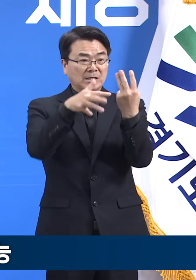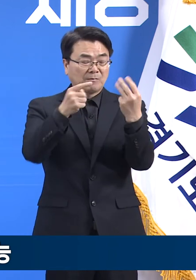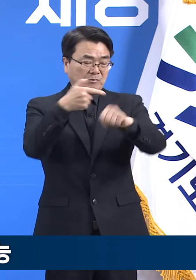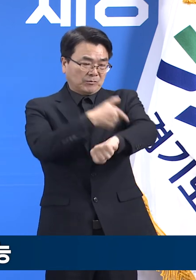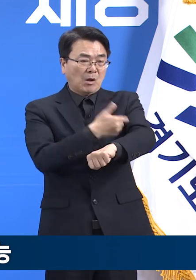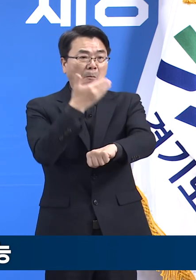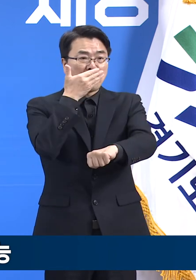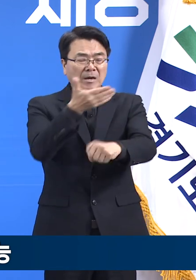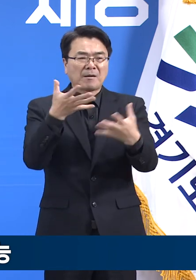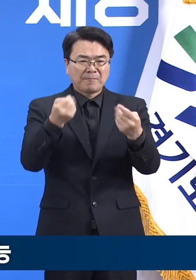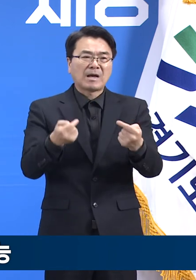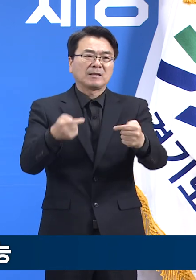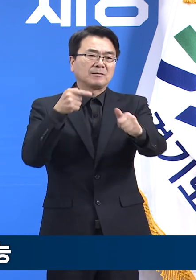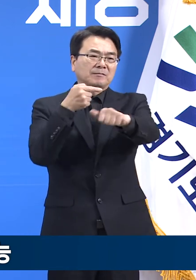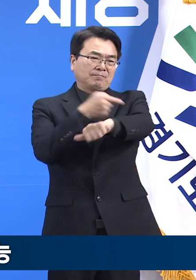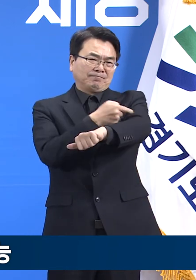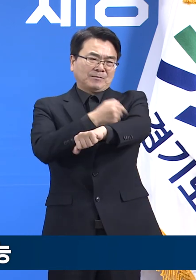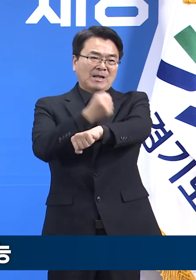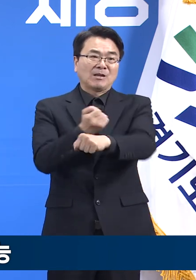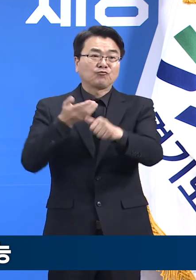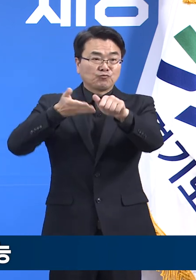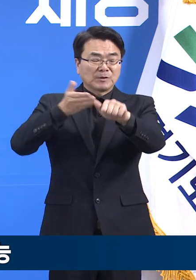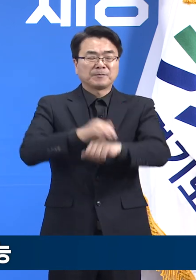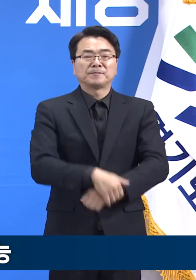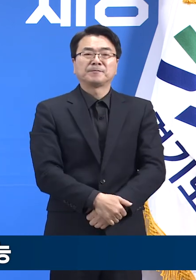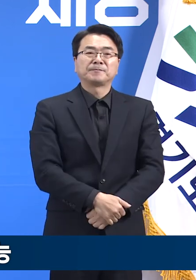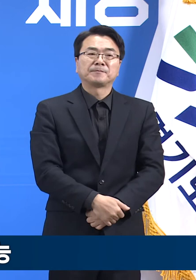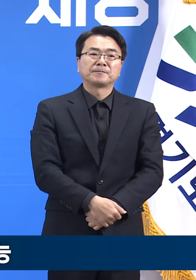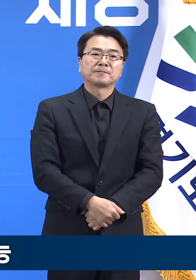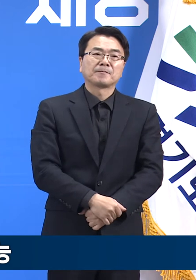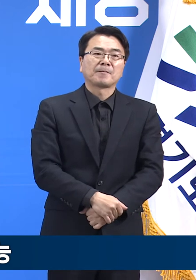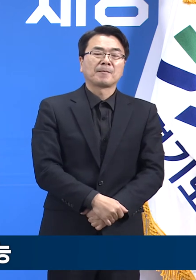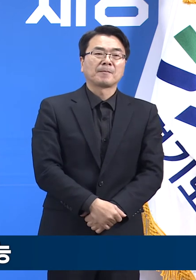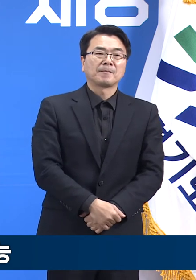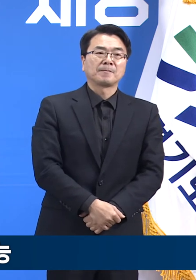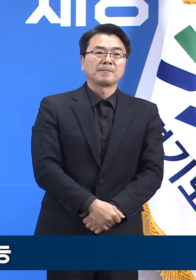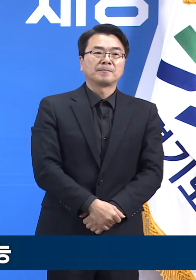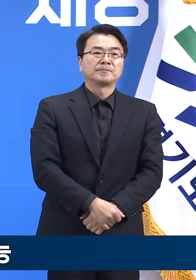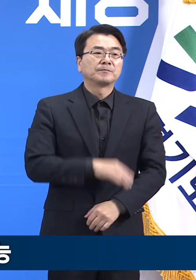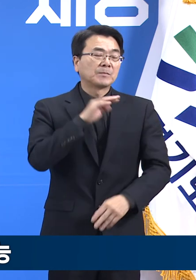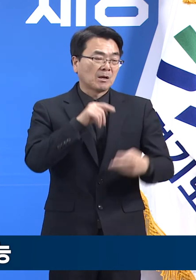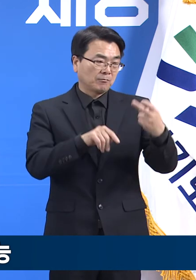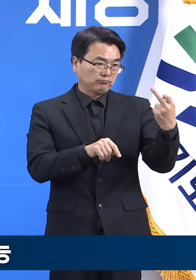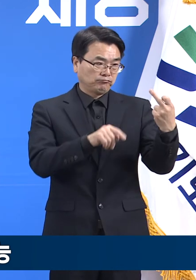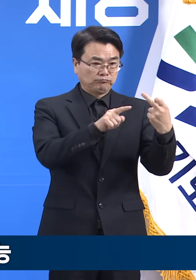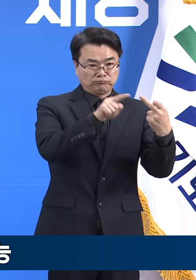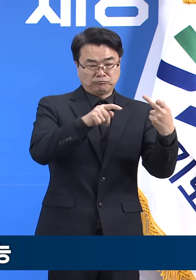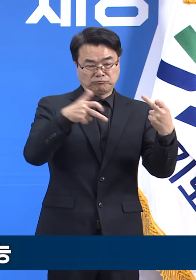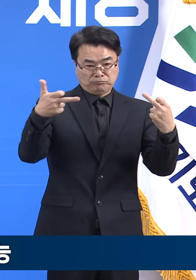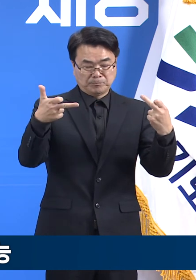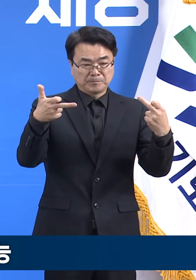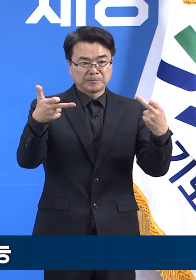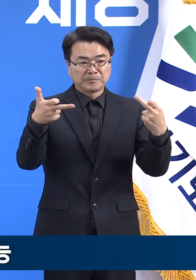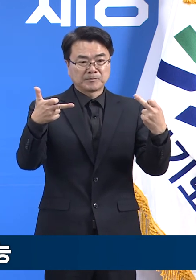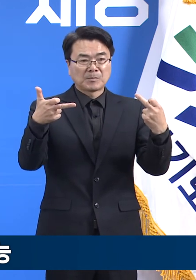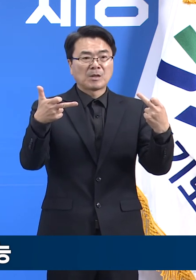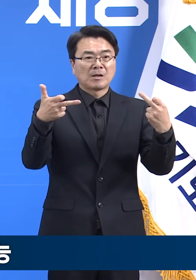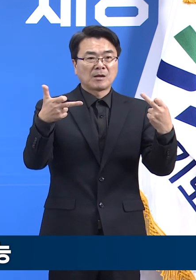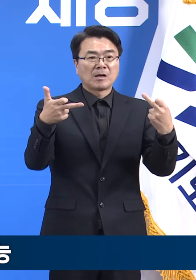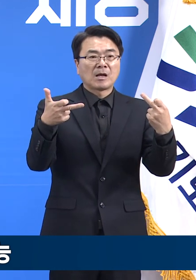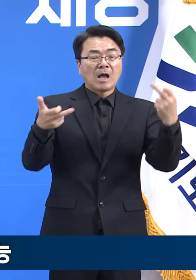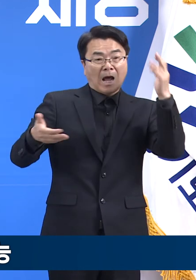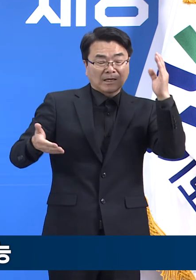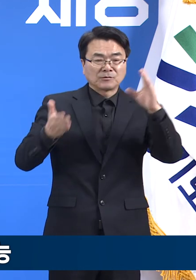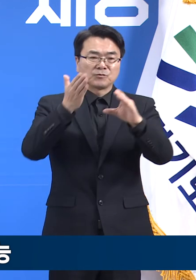참여 바랍니다. 12세에서 17세 접종은 대상자 77만 4,359명 중,